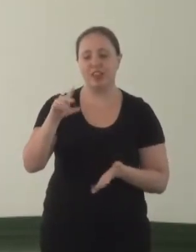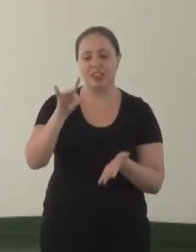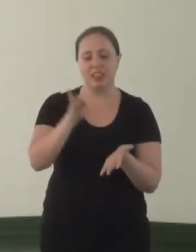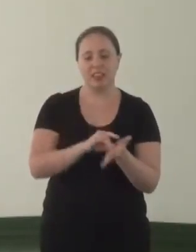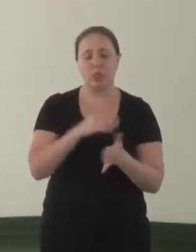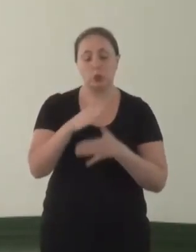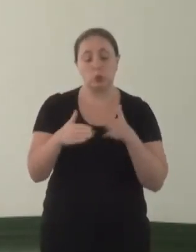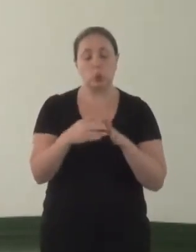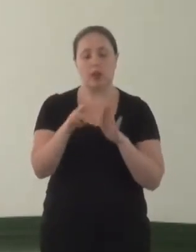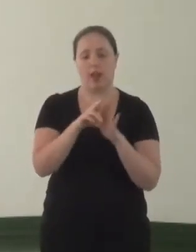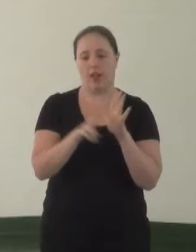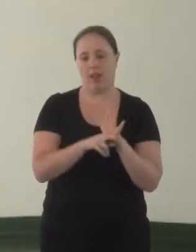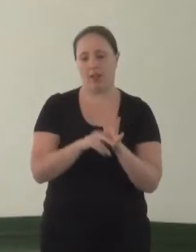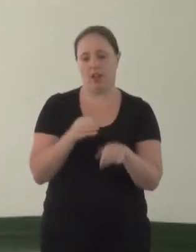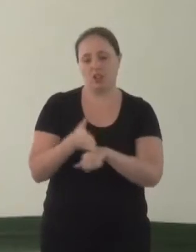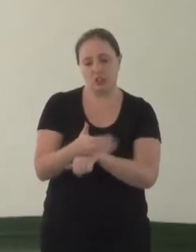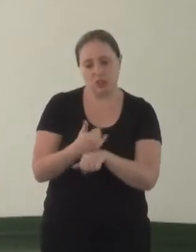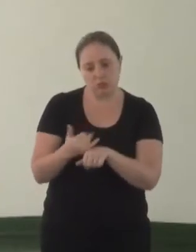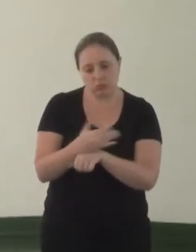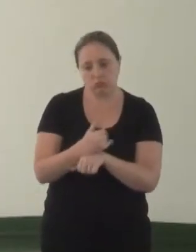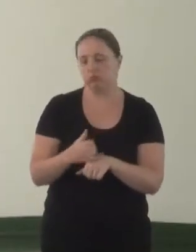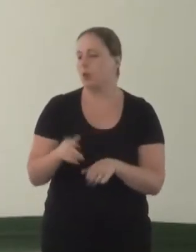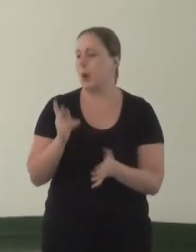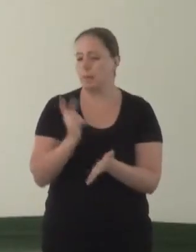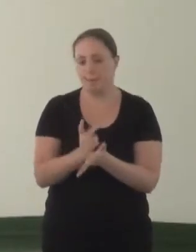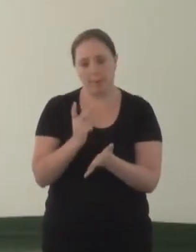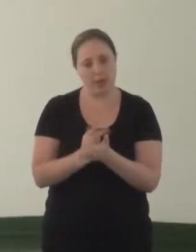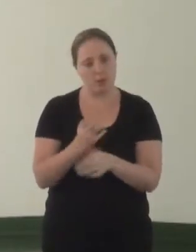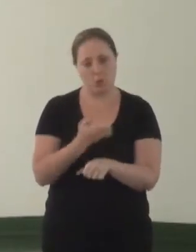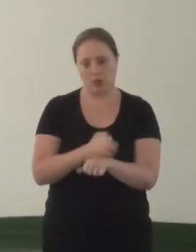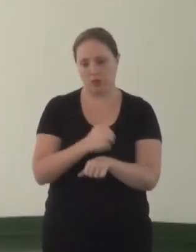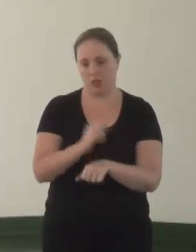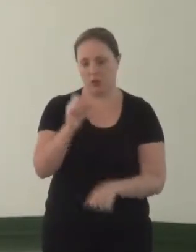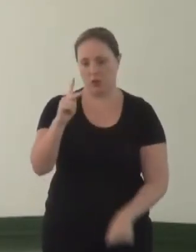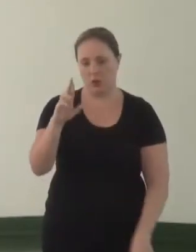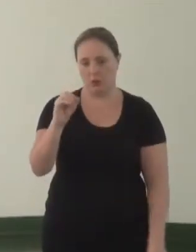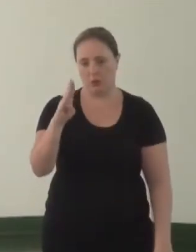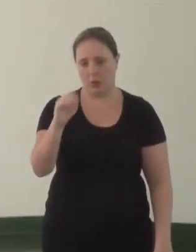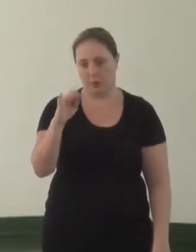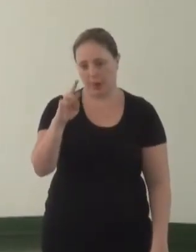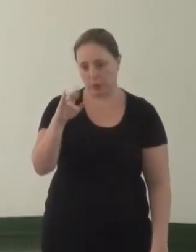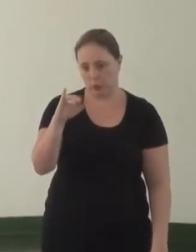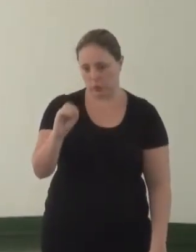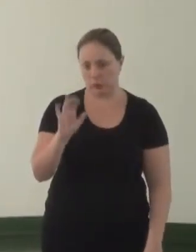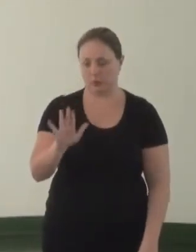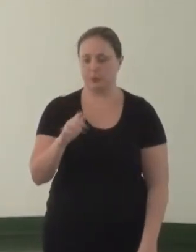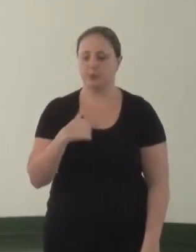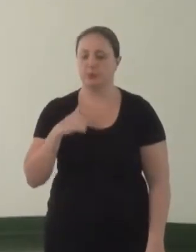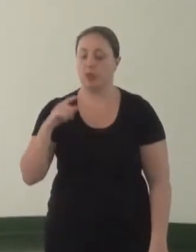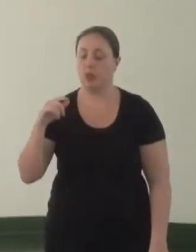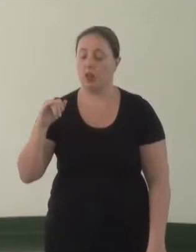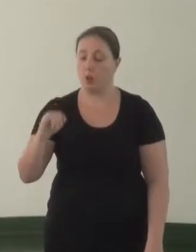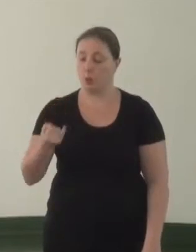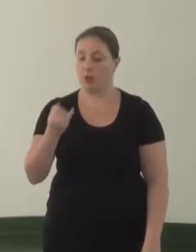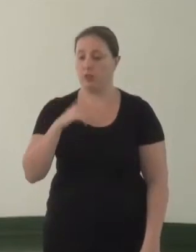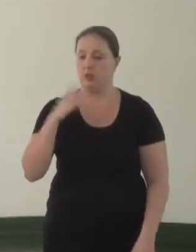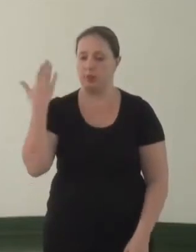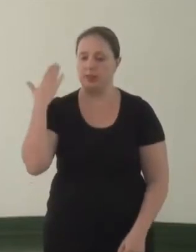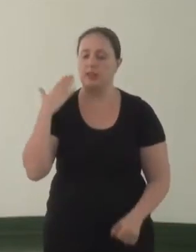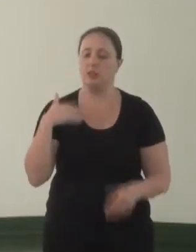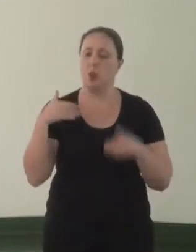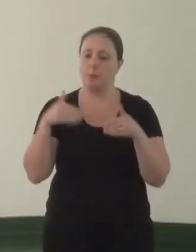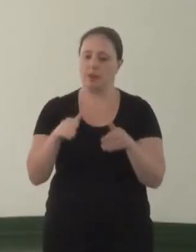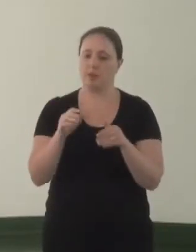regras de acessibilidade, inclusive durante o estágio probatório, tá? Eu tive a oportunidade de participar de um simpósio que teve aqui em